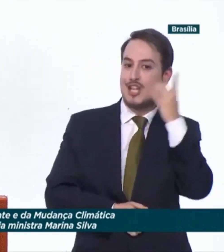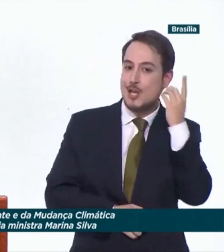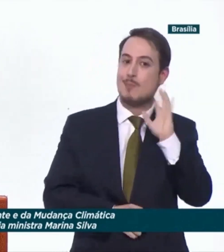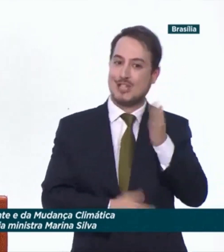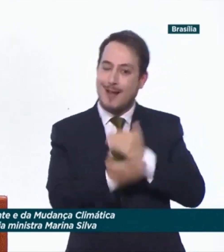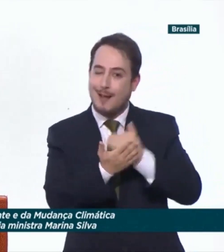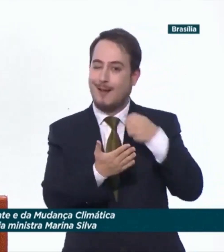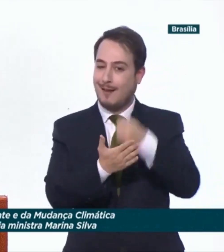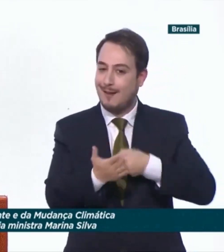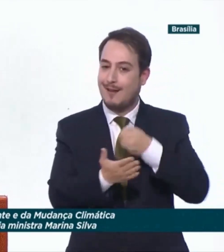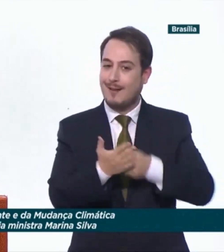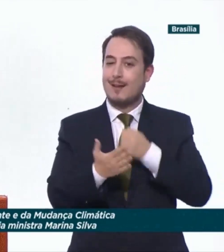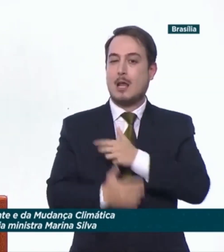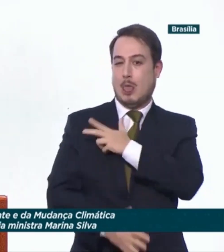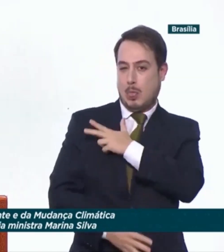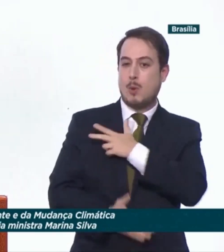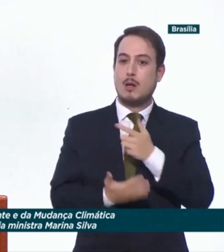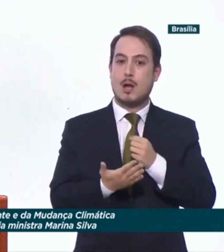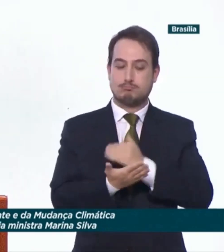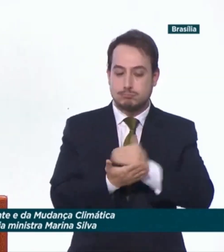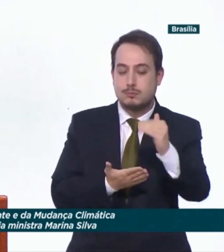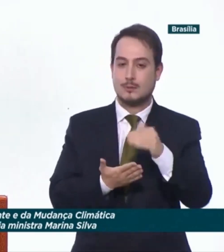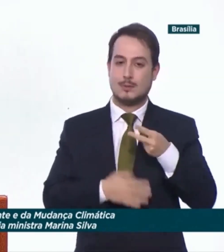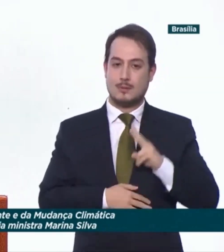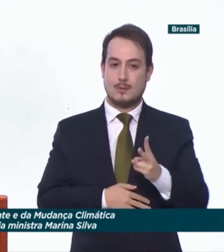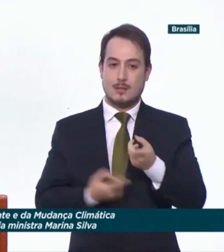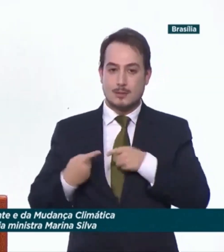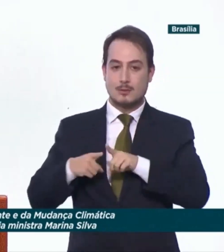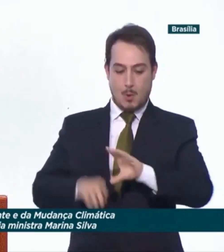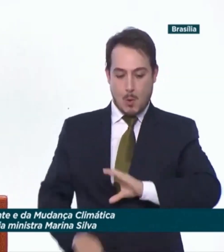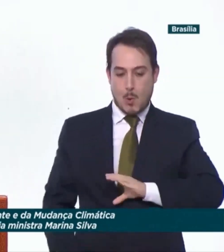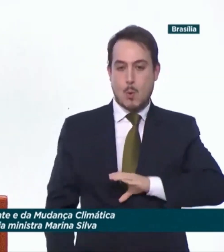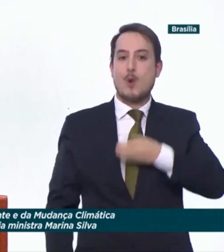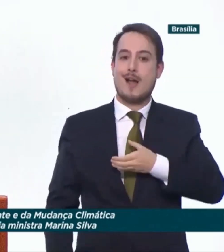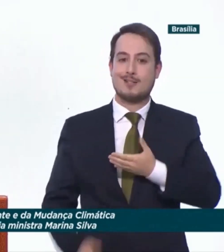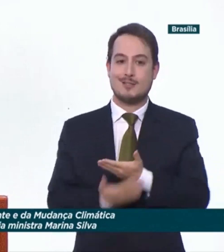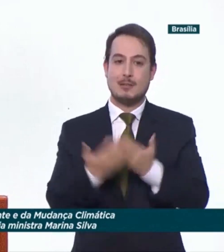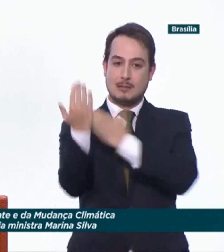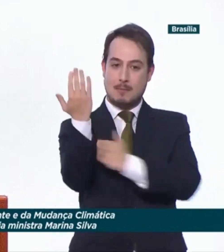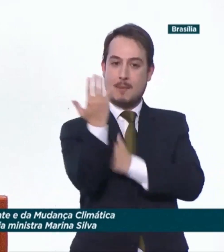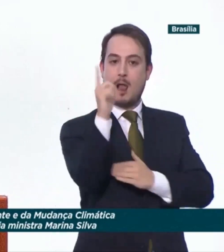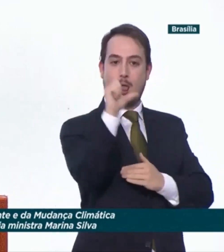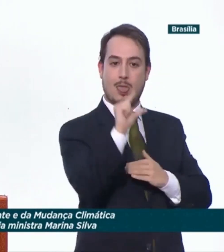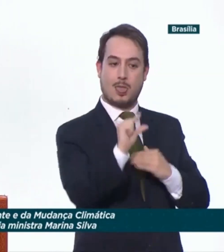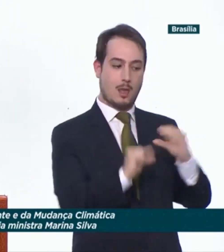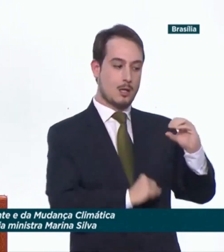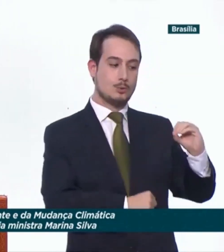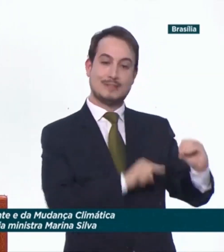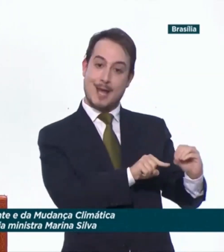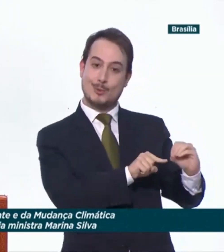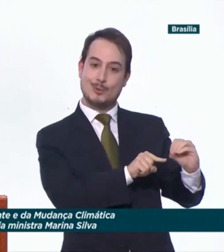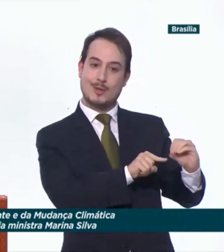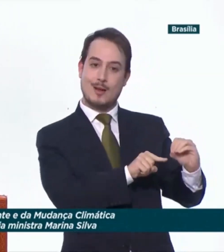e que o Presidente Lula assume com muita coragem e determinação, quando chegarmos ao